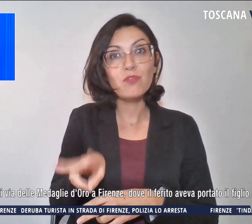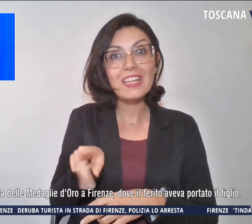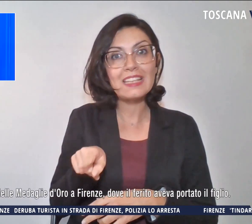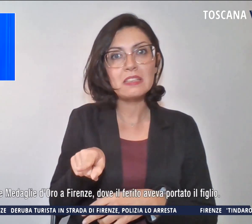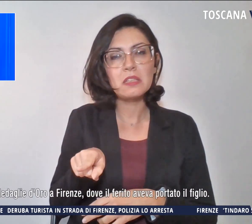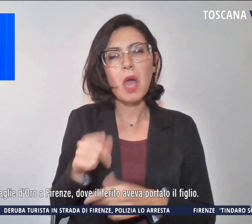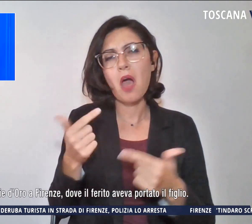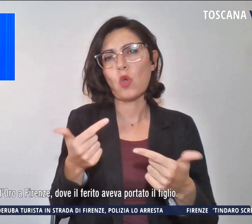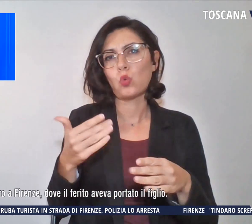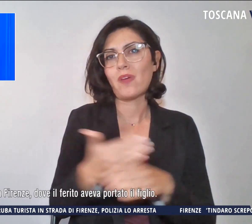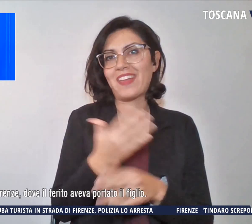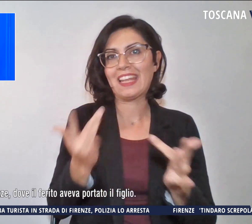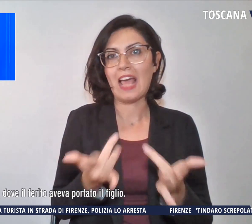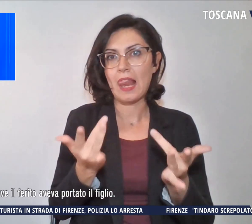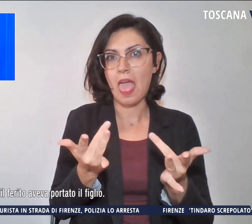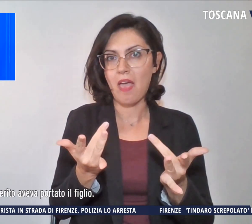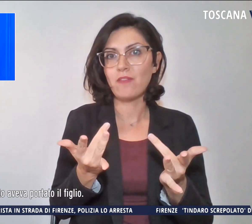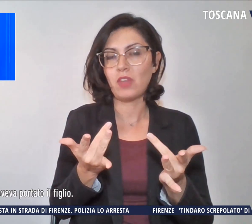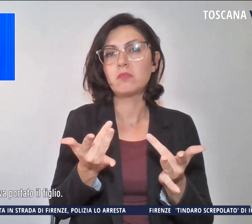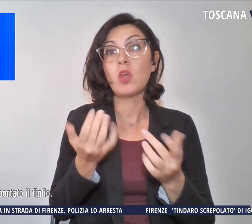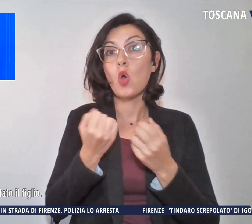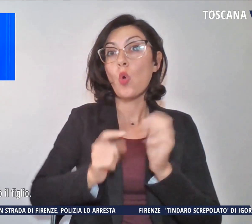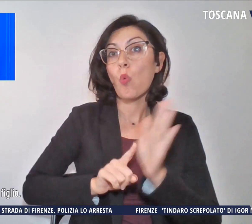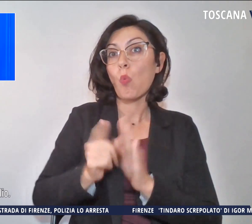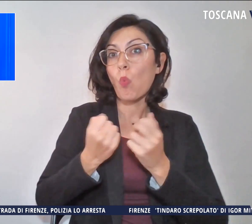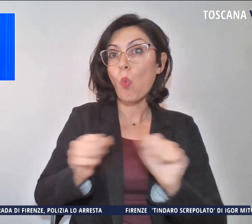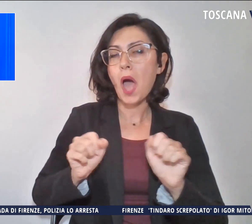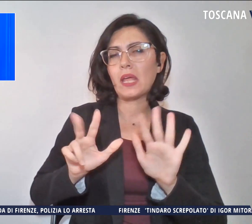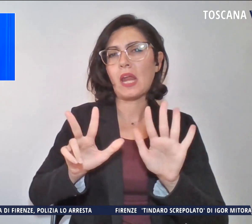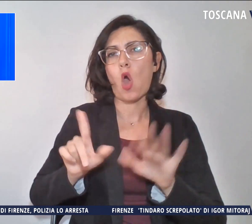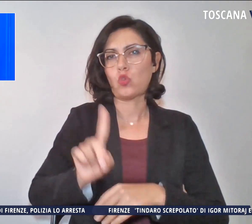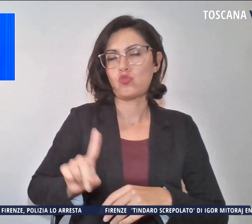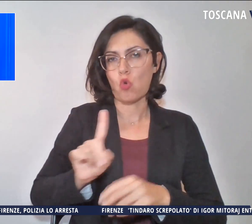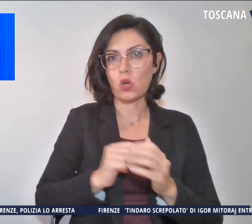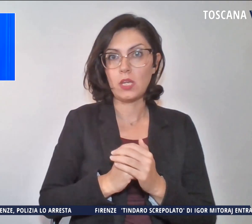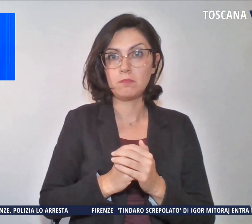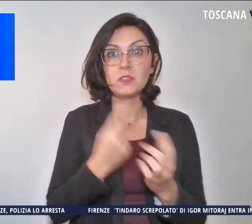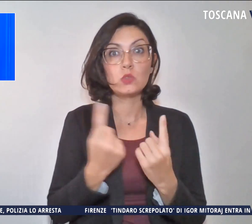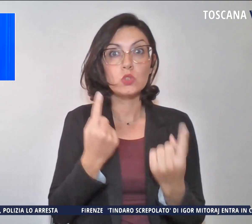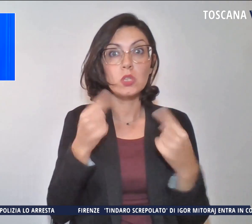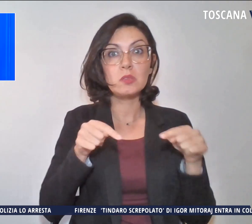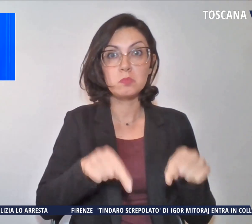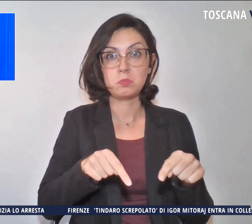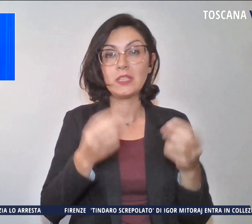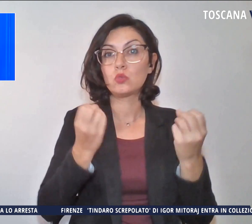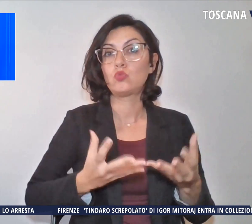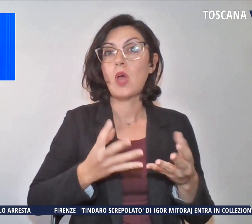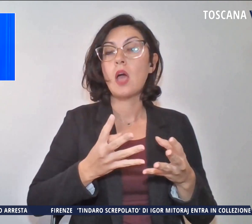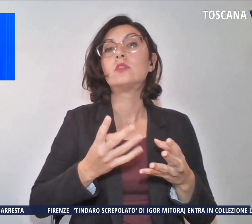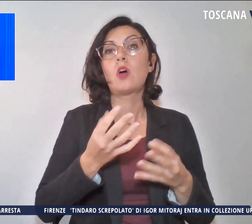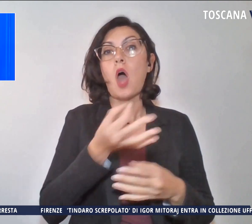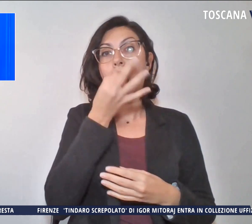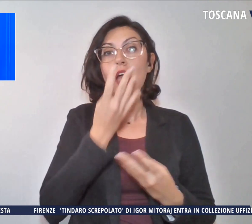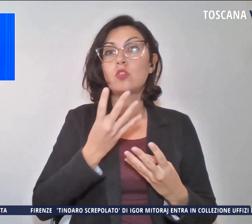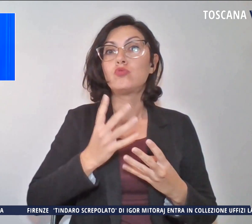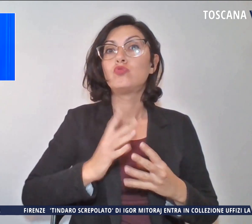e lievi, giudicate guaribili in circa otto giorni. Il fatto è avvenuto ai giardini di via